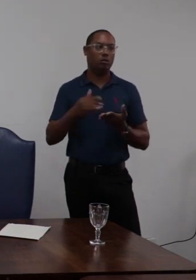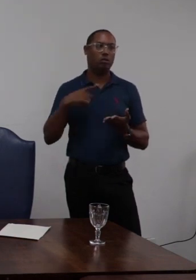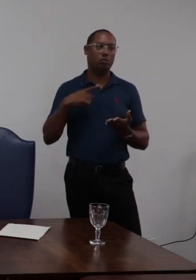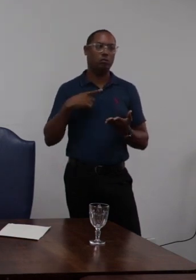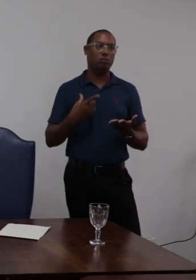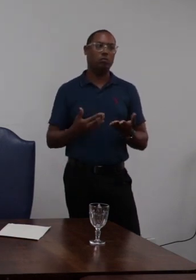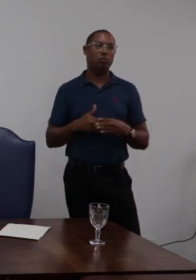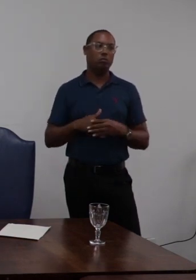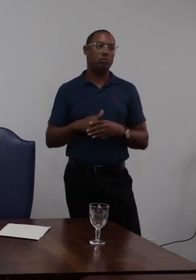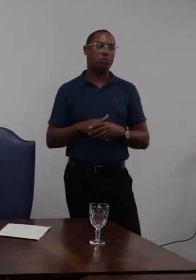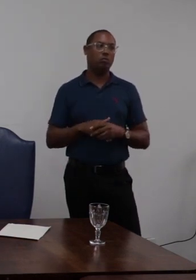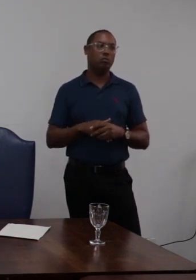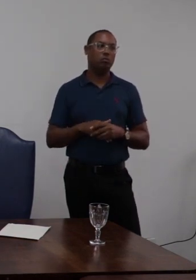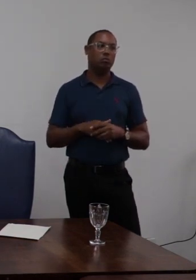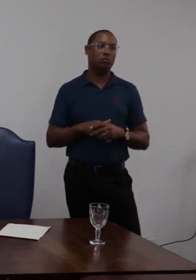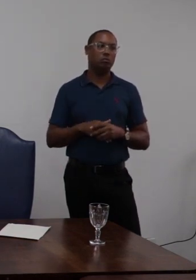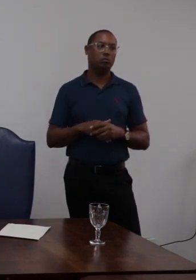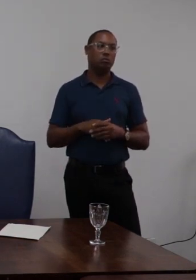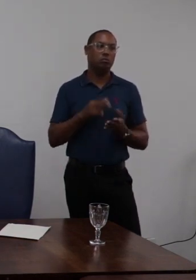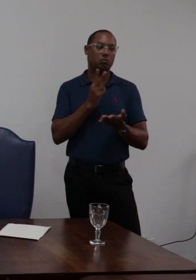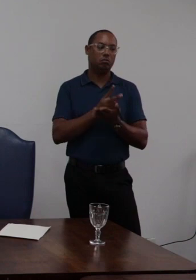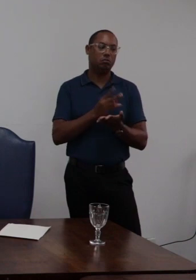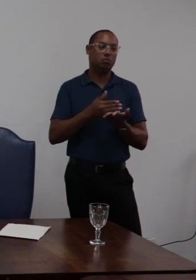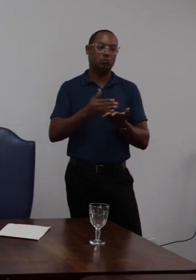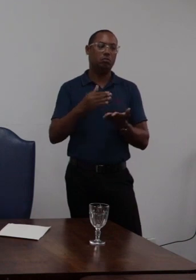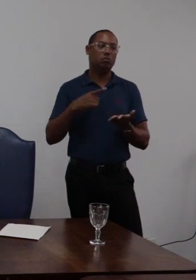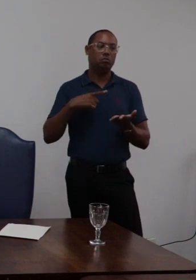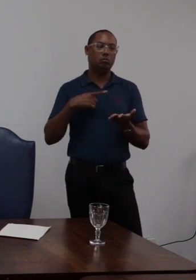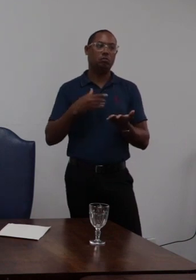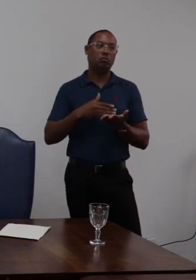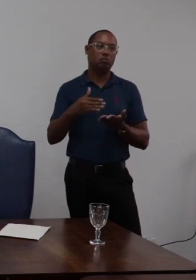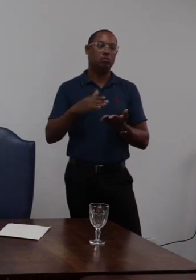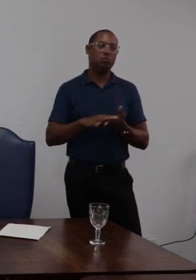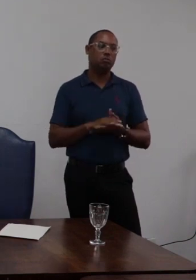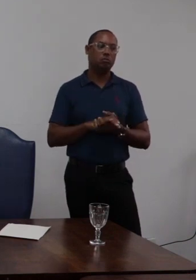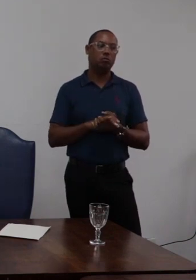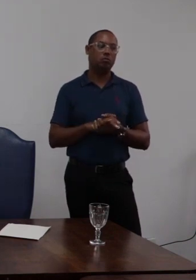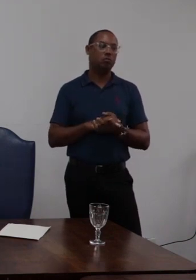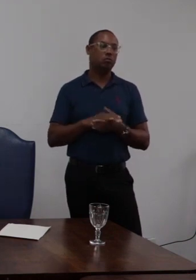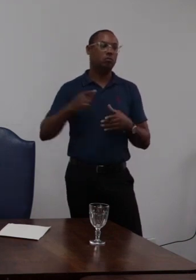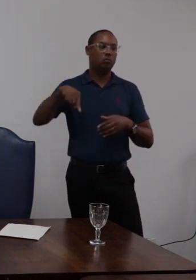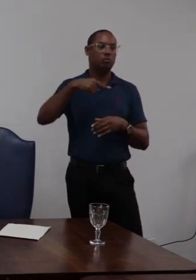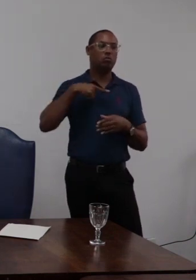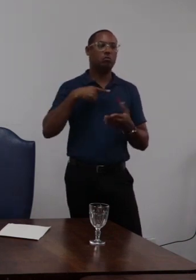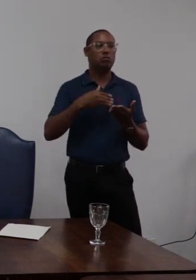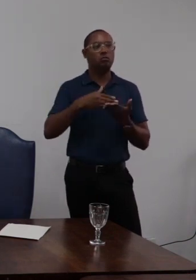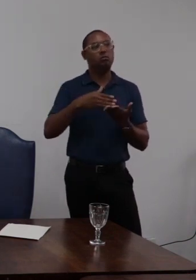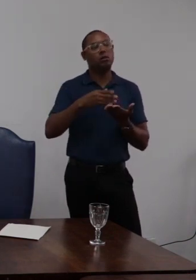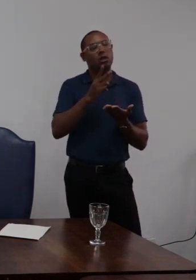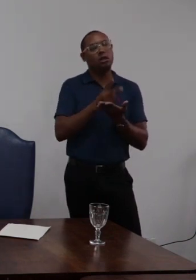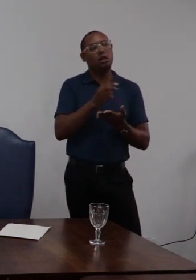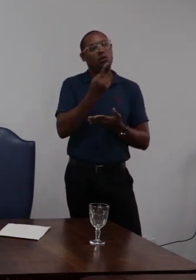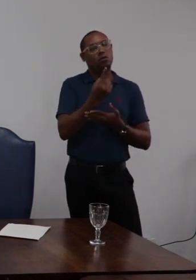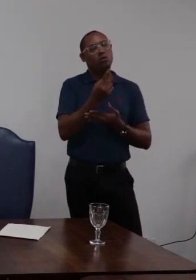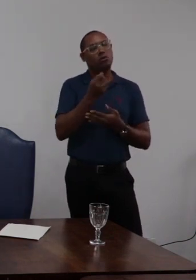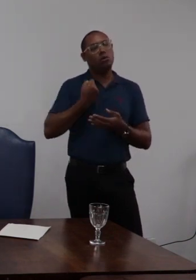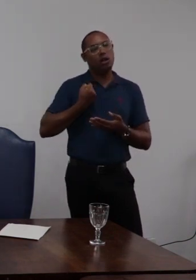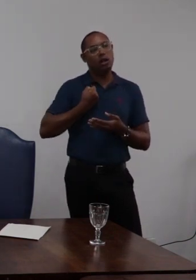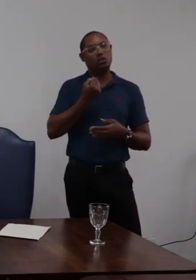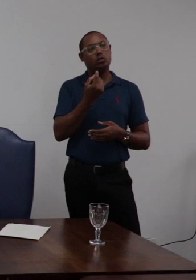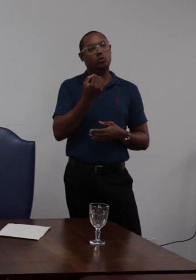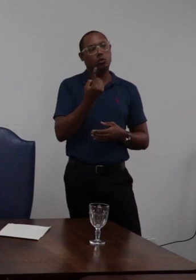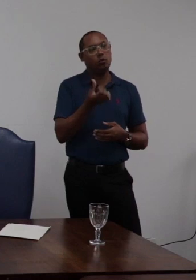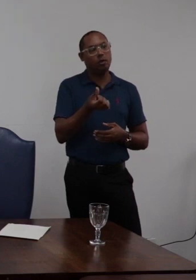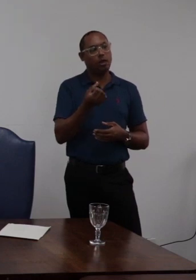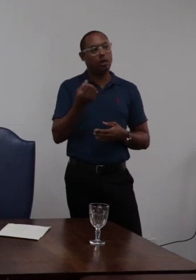teria que ser mantida a suspensão para o caso do senhor seguindo o artigo 64 do nosso regimento